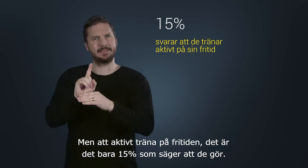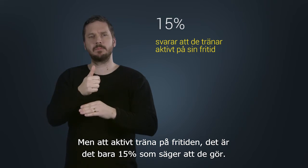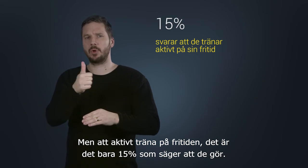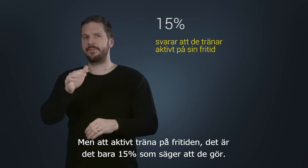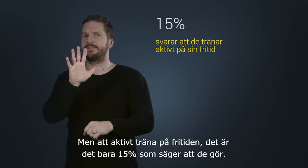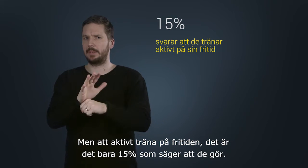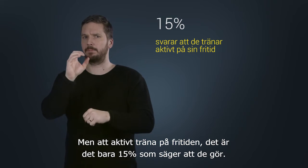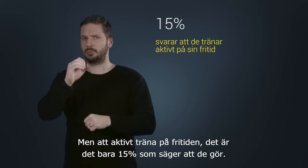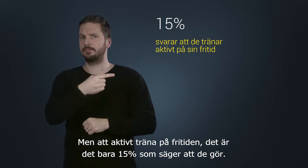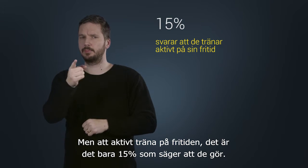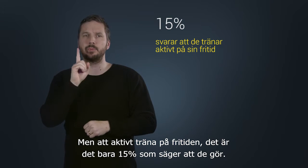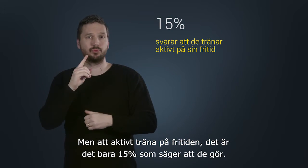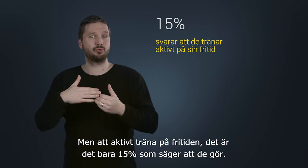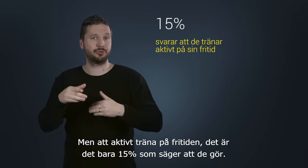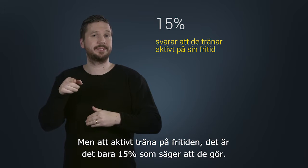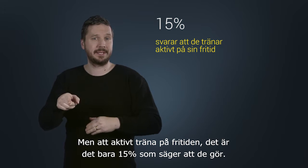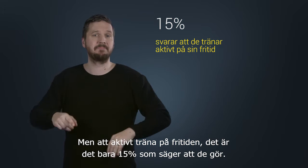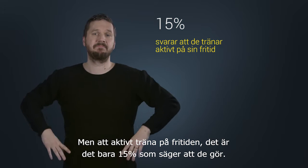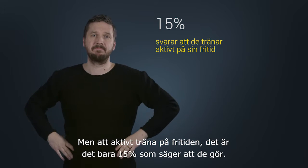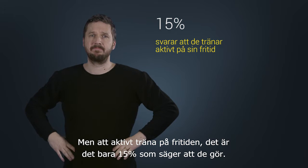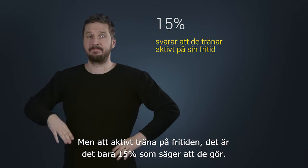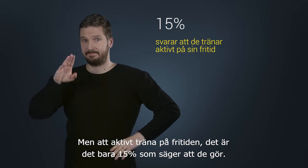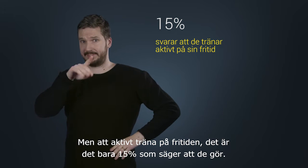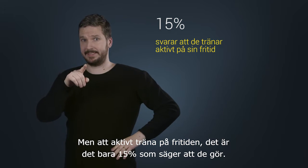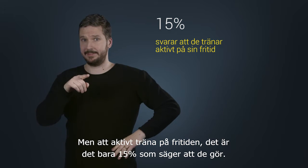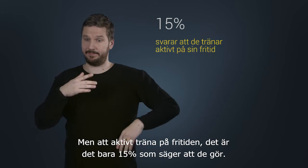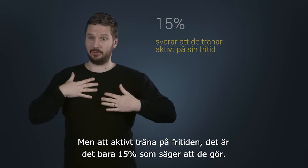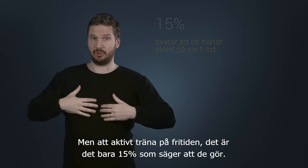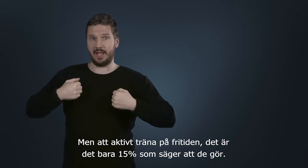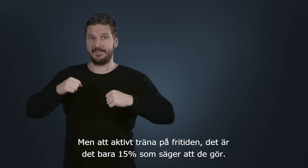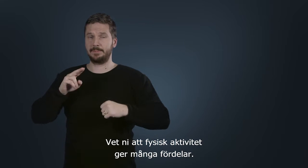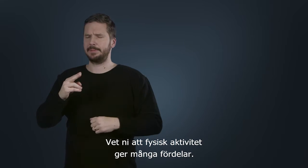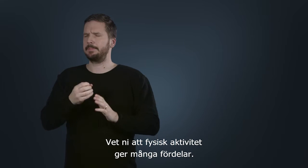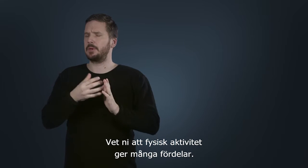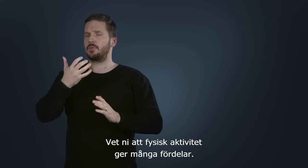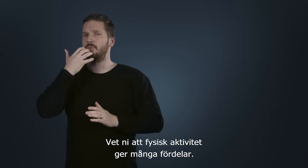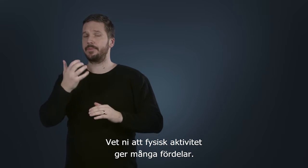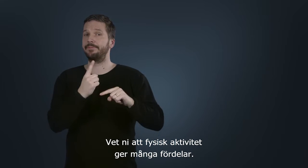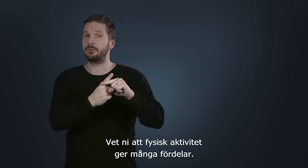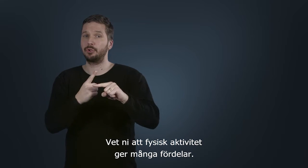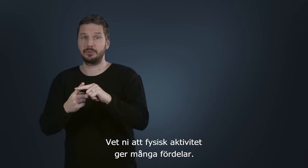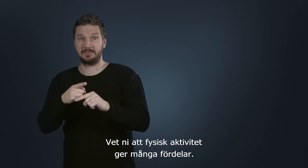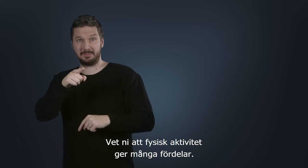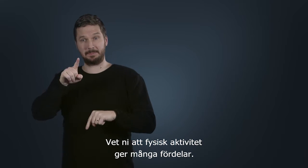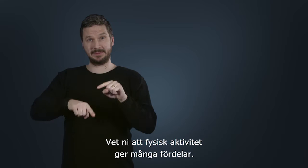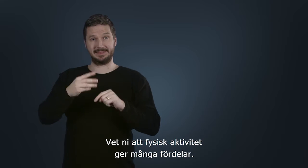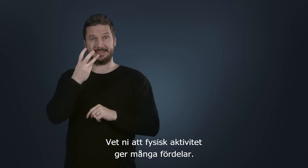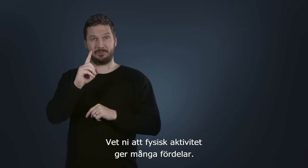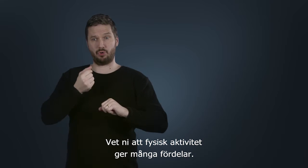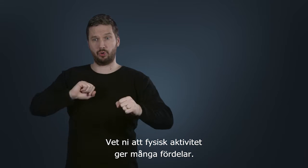fritiden. Det är det bara 15% som säger att de gör. Vet ni att fysisk aktivitet ger många fördelar? Att röra